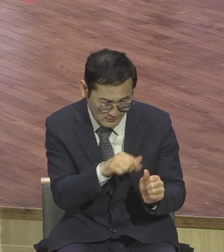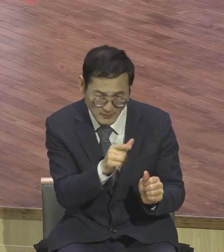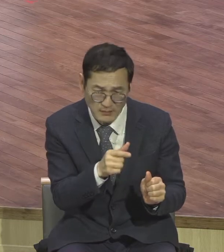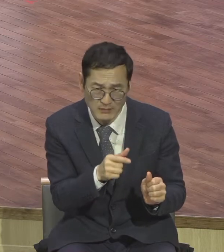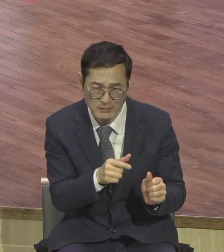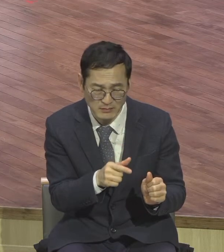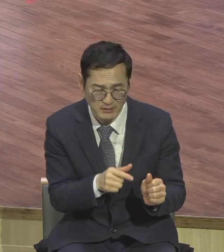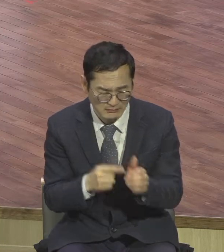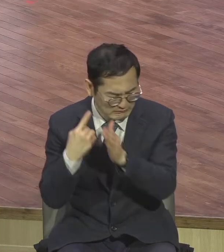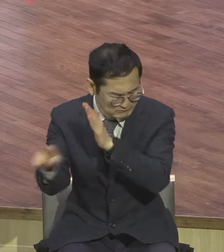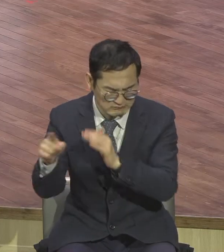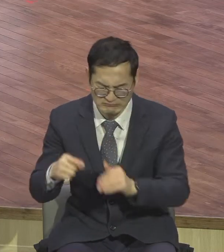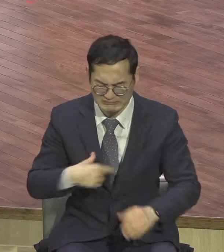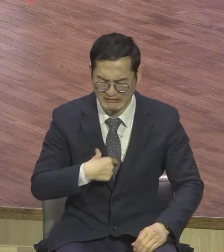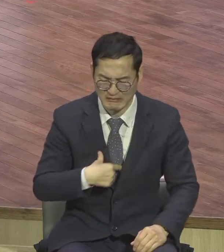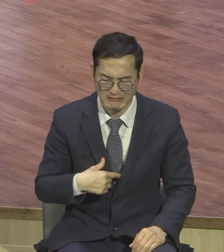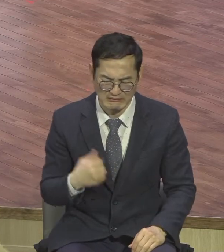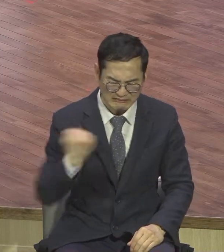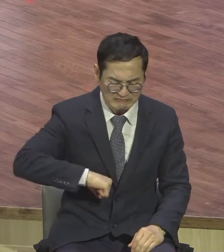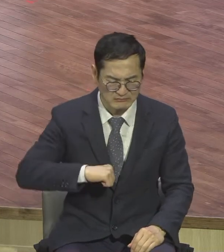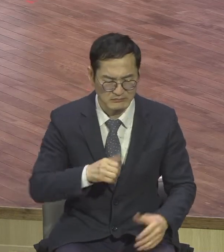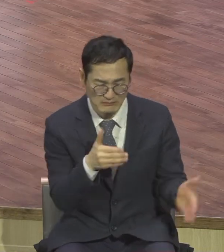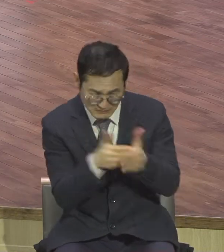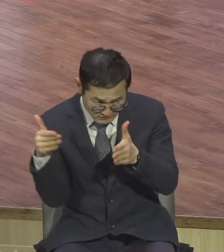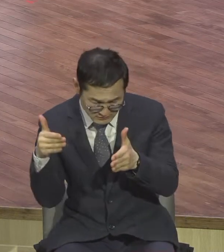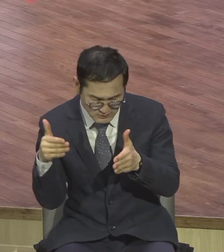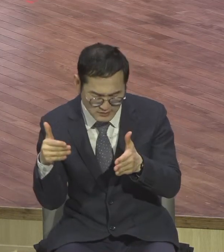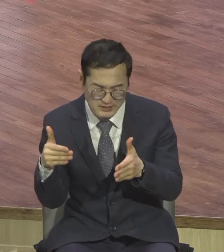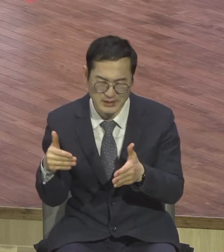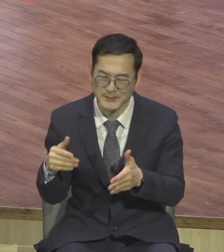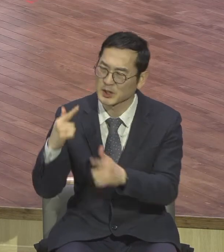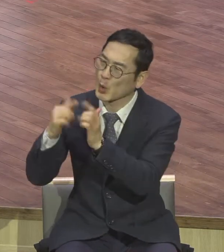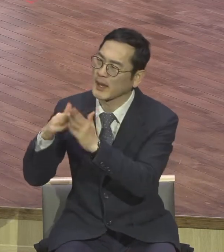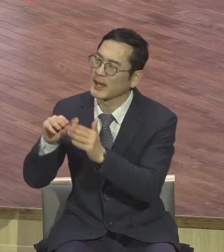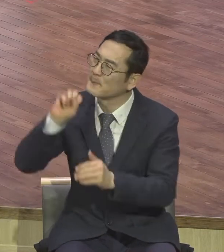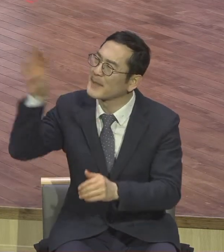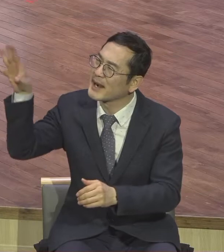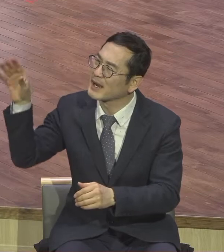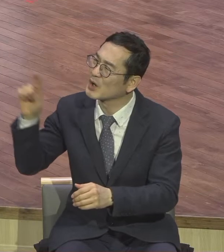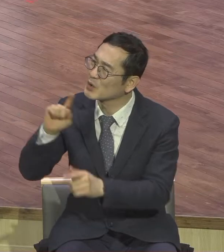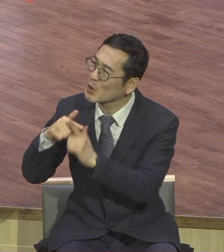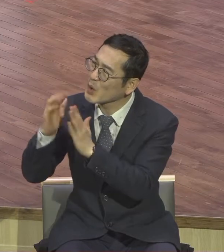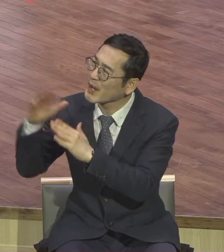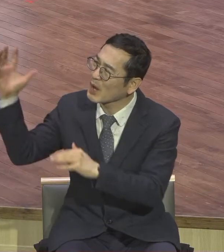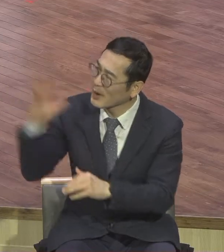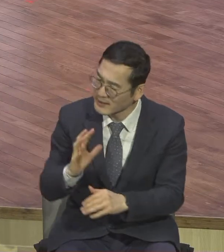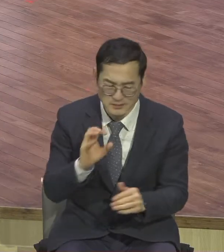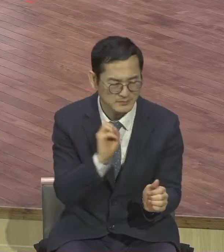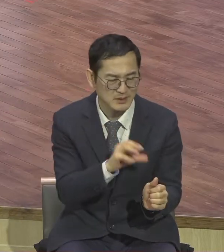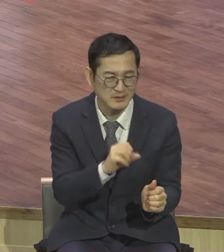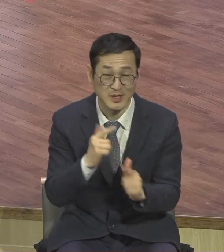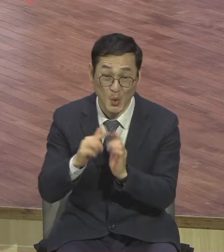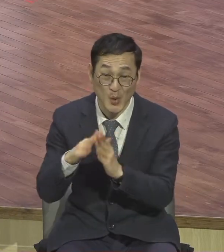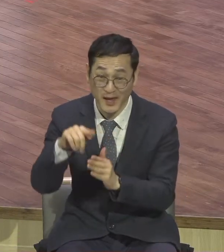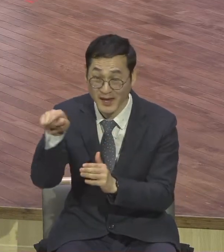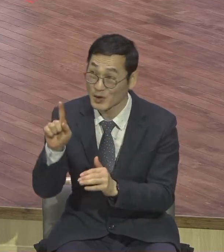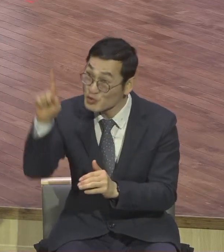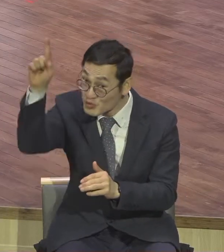말도 듣지 않거든 교회의 말하고 교회의 말도 듣지 않거든 이방인과 세류와 같이 여기라